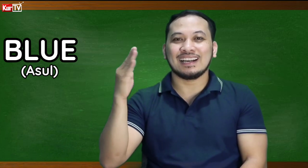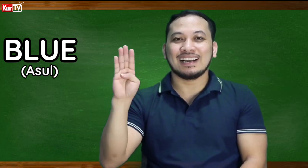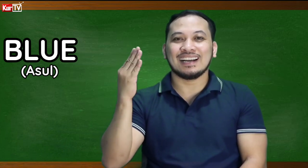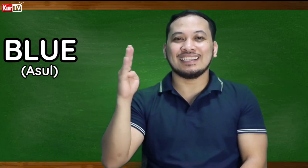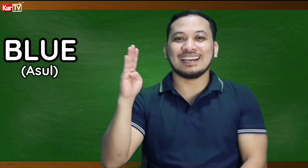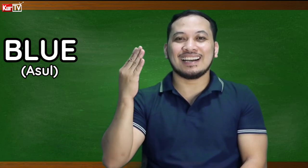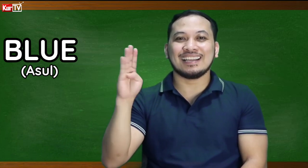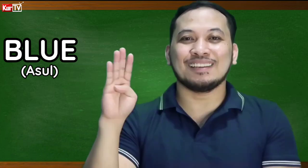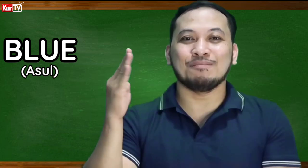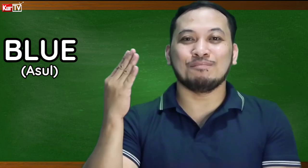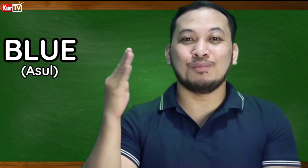Ayan! Ayan!